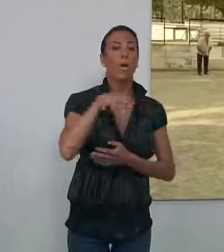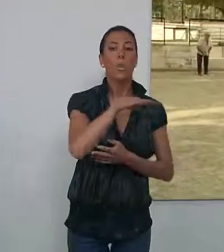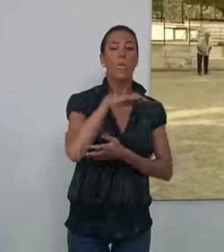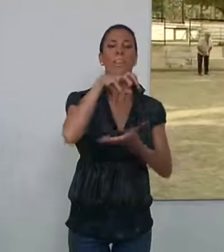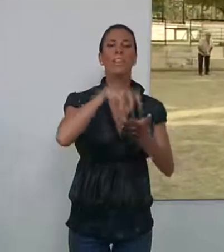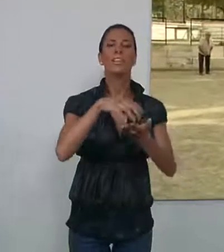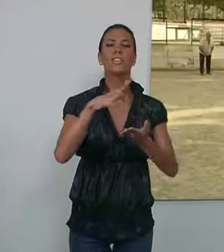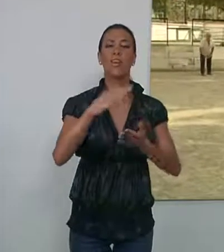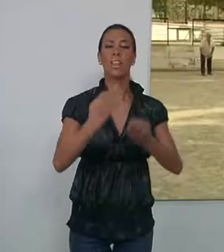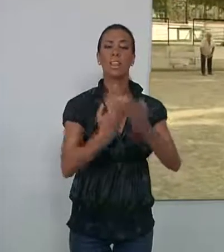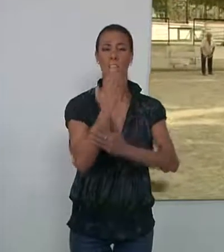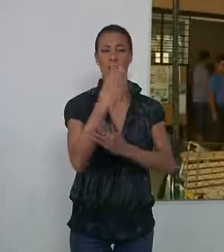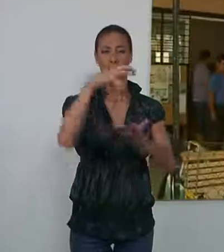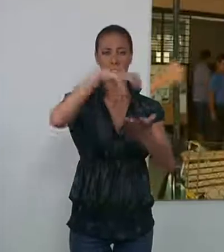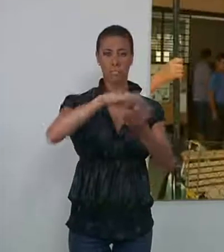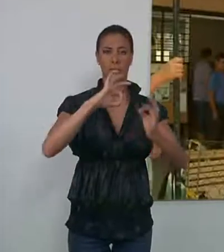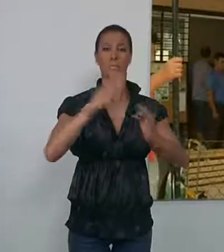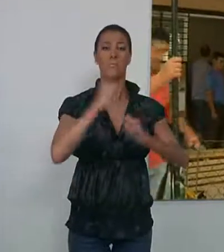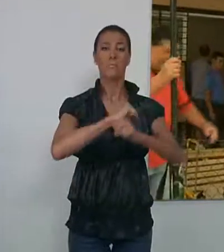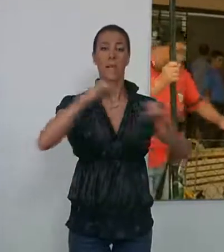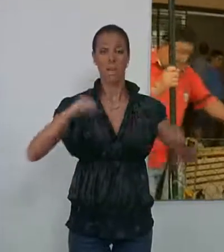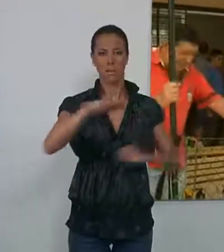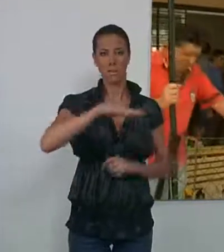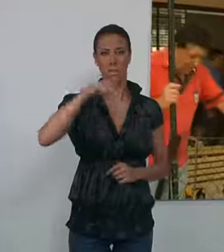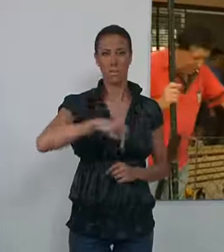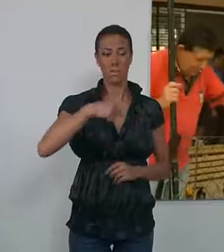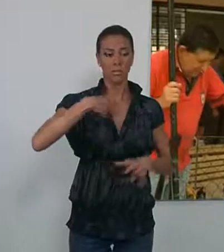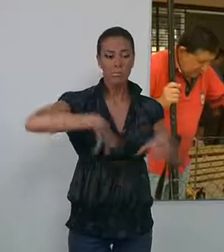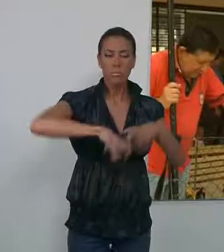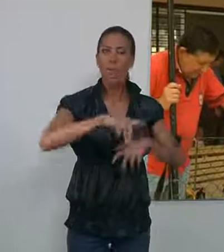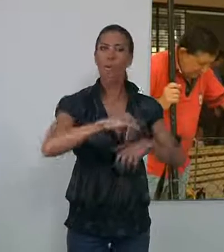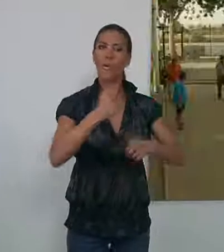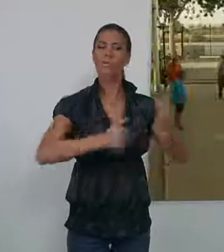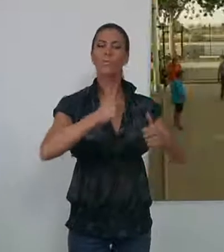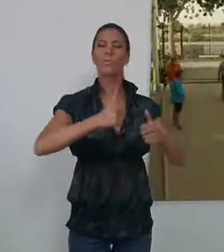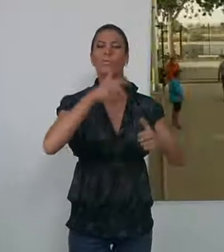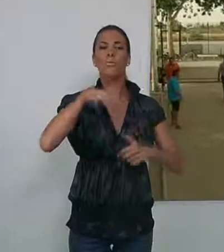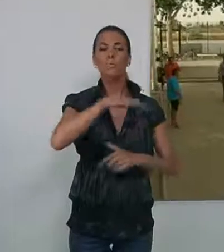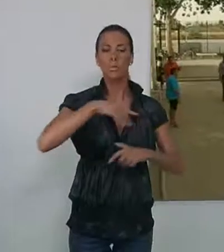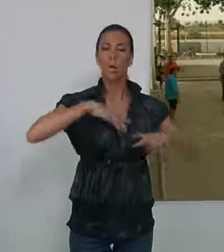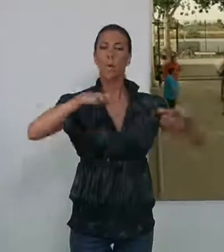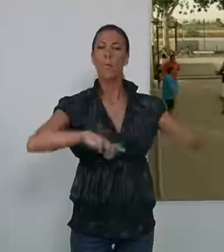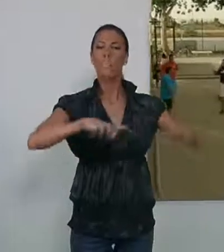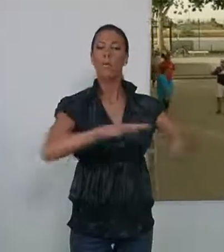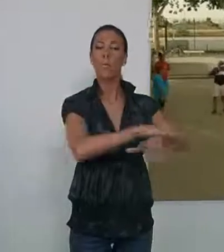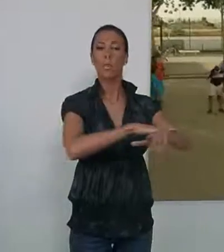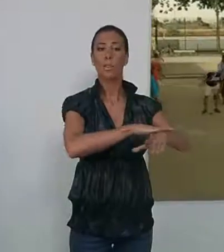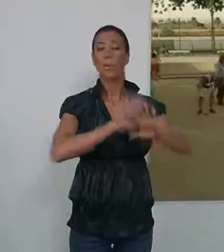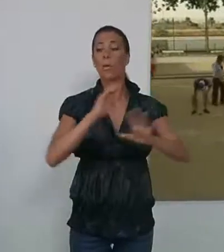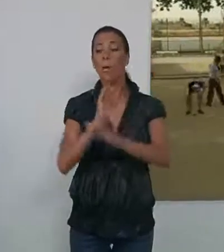en los centros de día de mayores del municipio. La final de Petanca se ha disputado en las pistas municipales mientras que las de Juegos